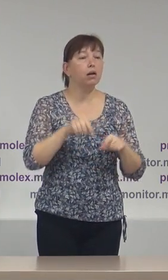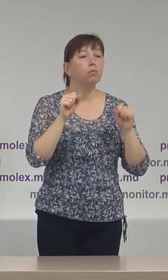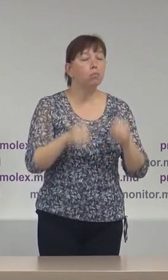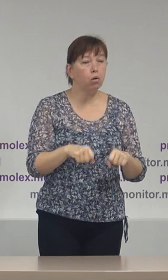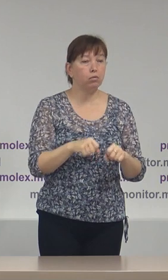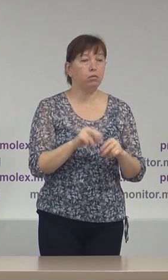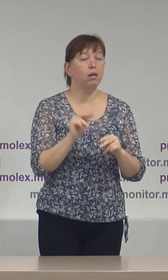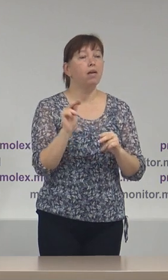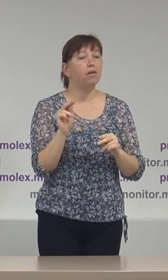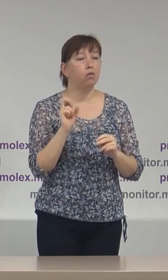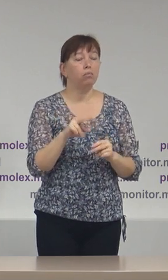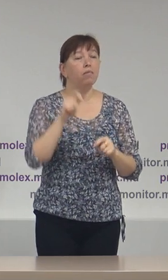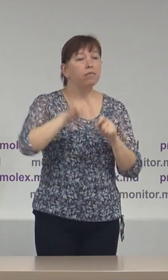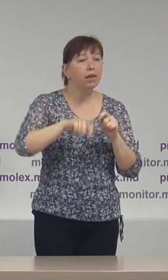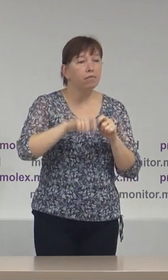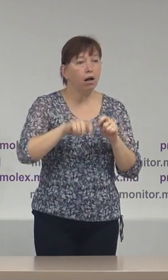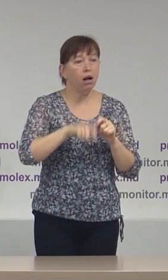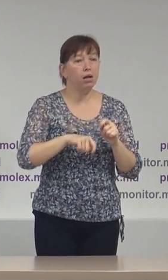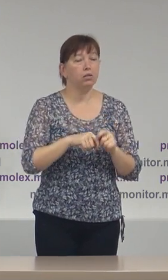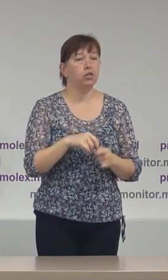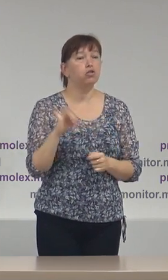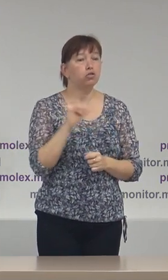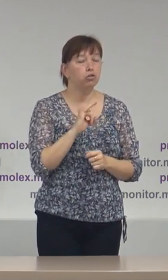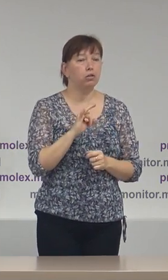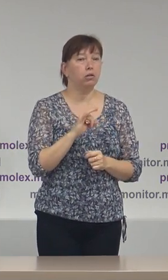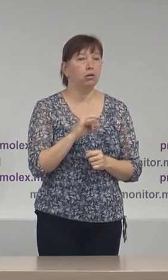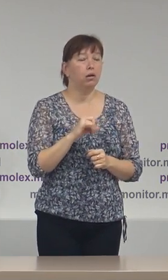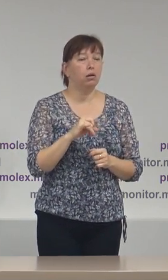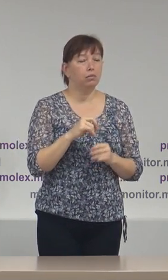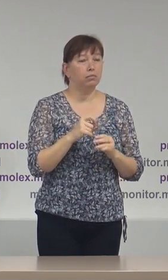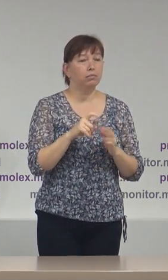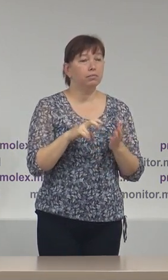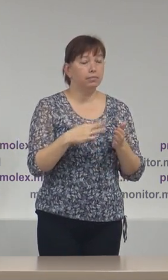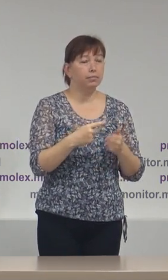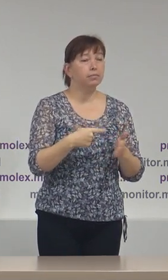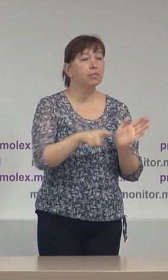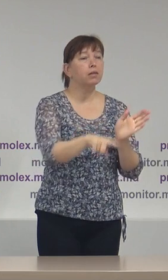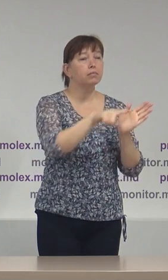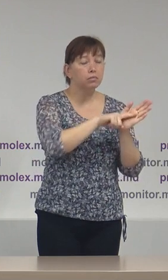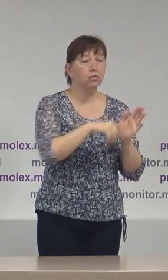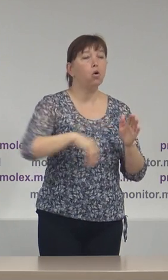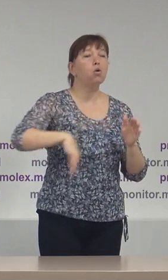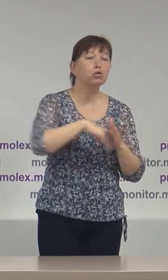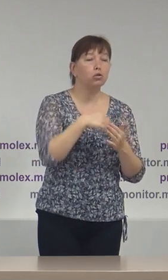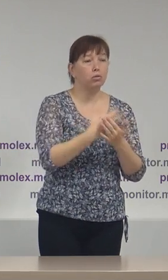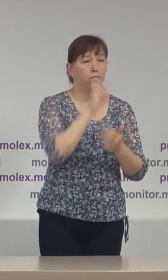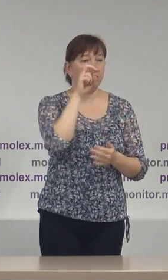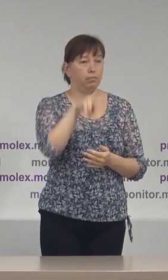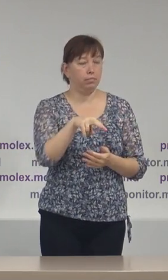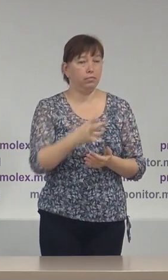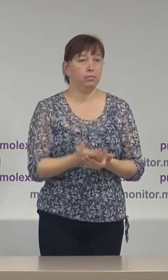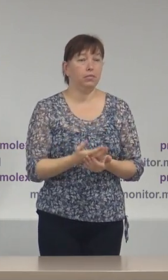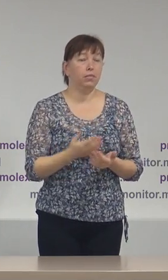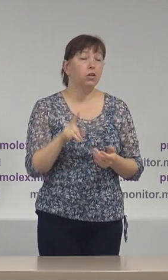verificate și a făcut referire în special la concediile medicale, spre exemplu.